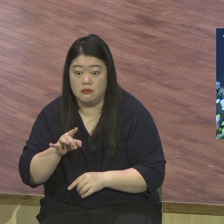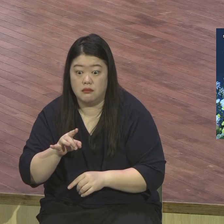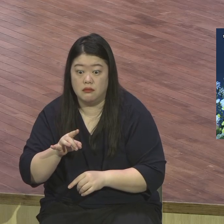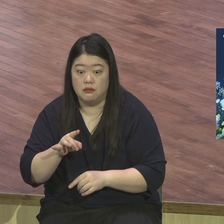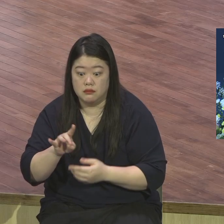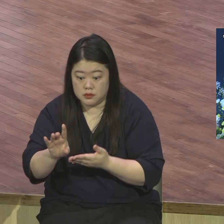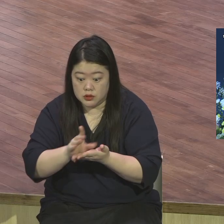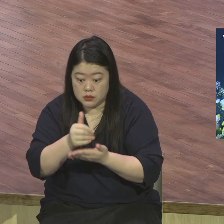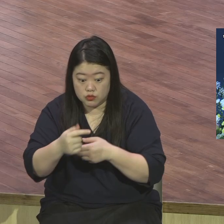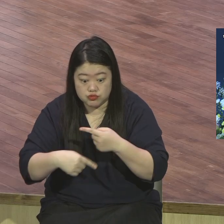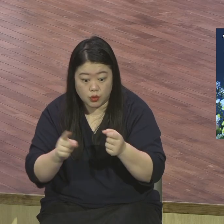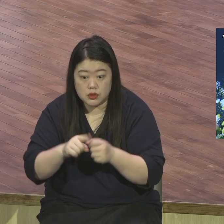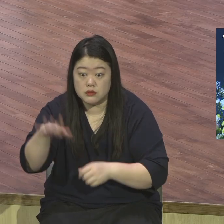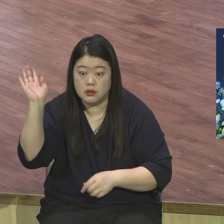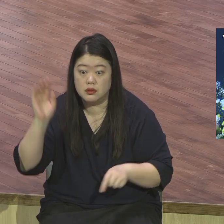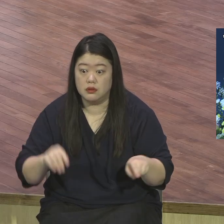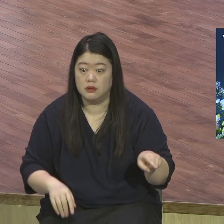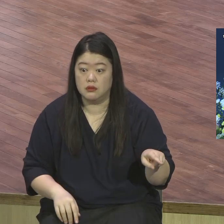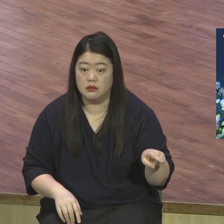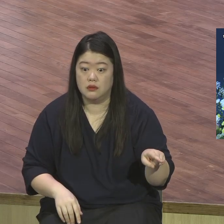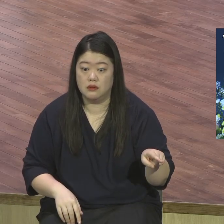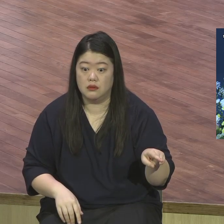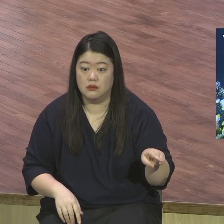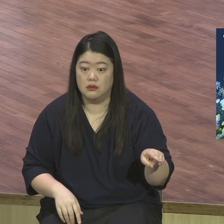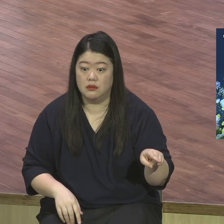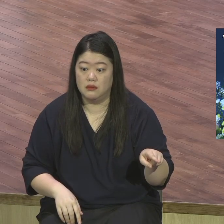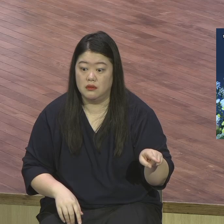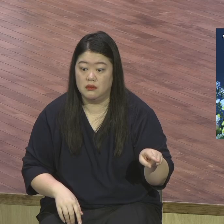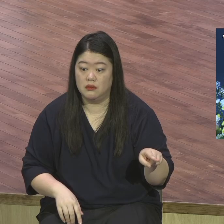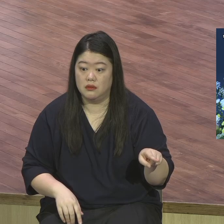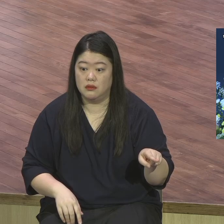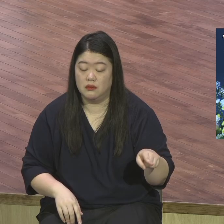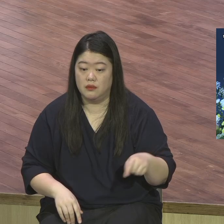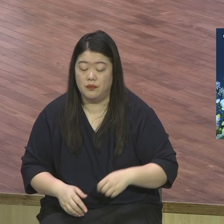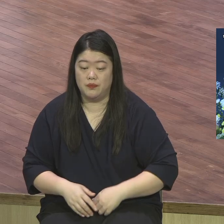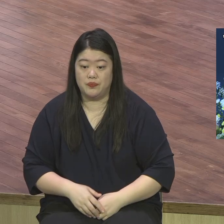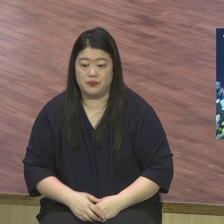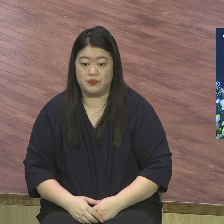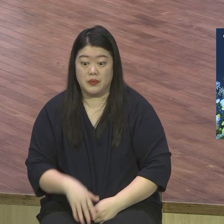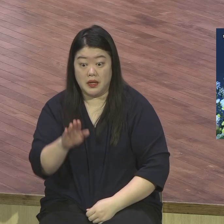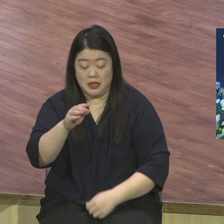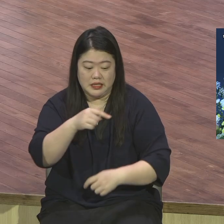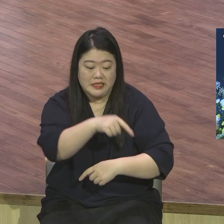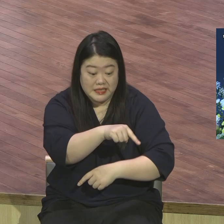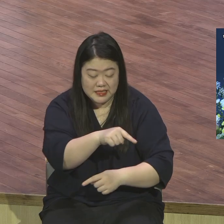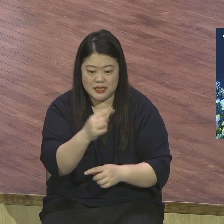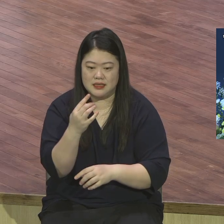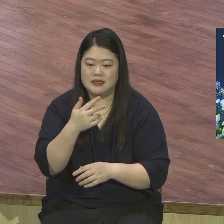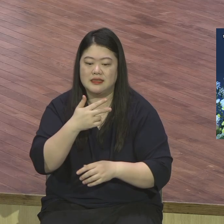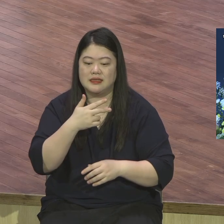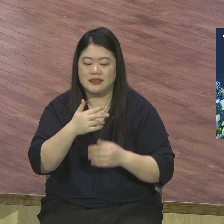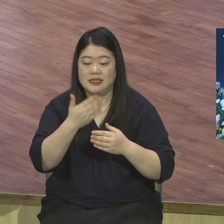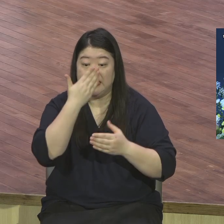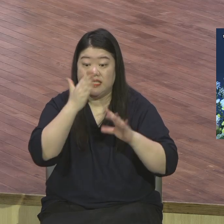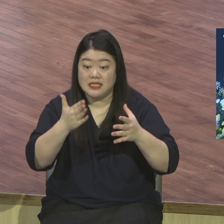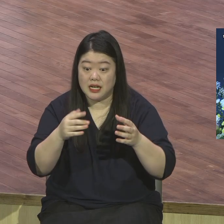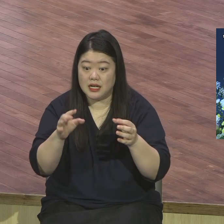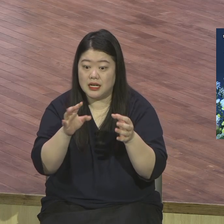자기 생각이 맞는 건 절대 안 되지 자 원어적으로 말하면요 예수님 향해서요 예수님